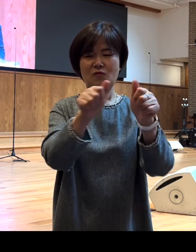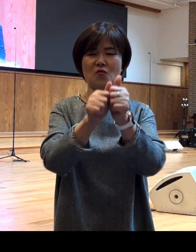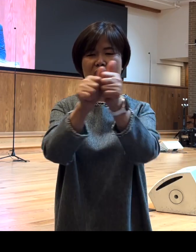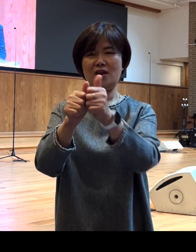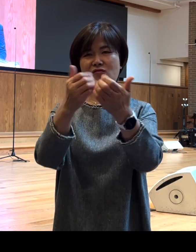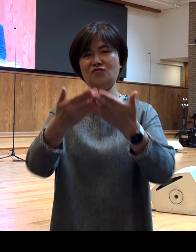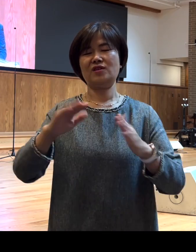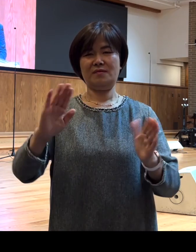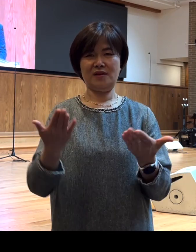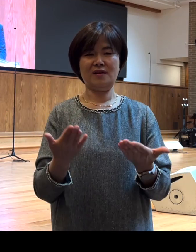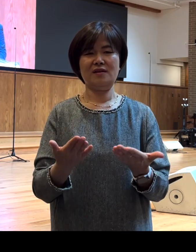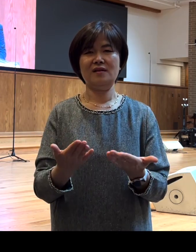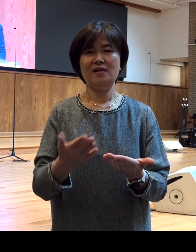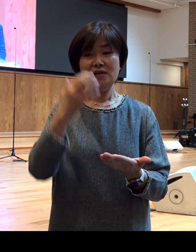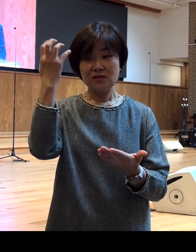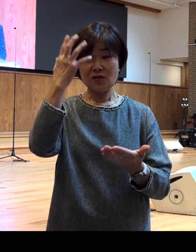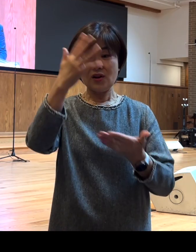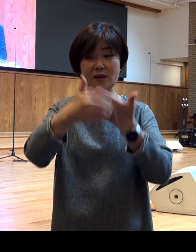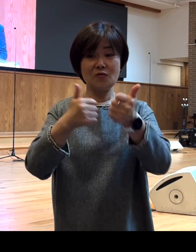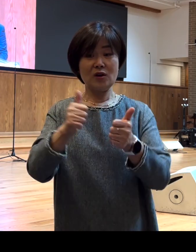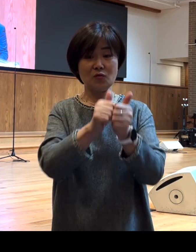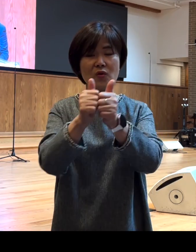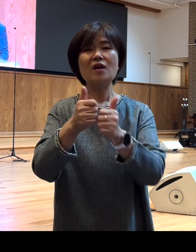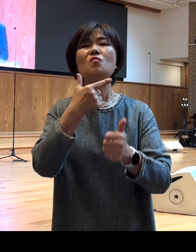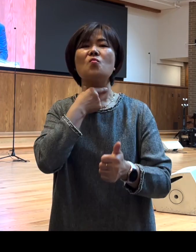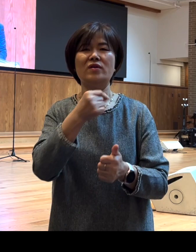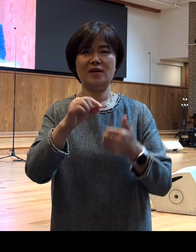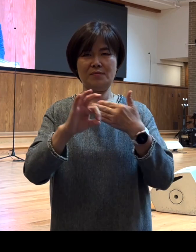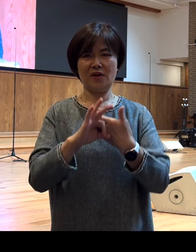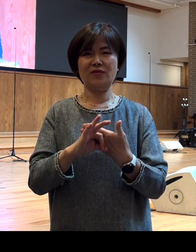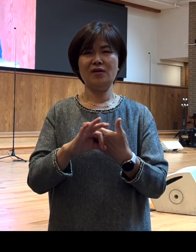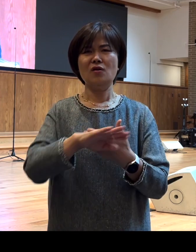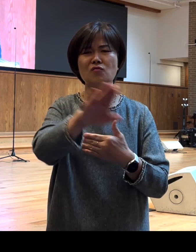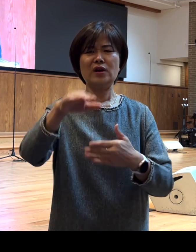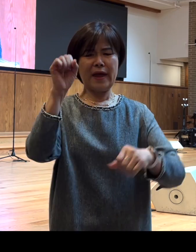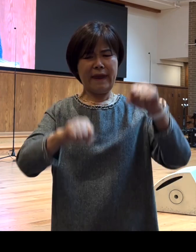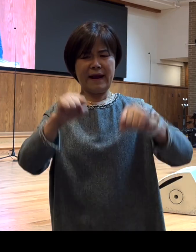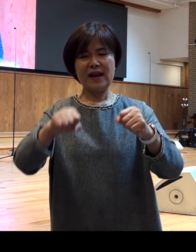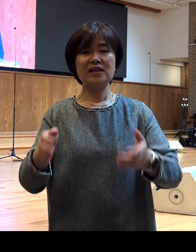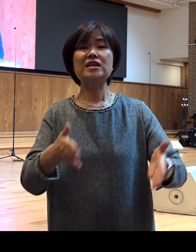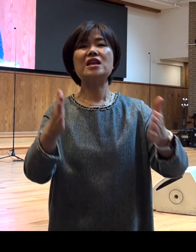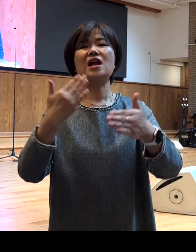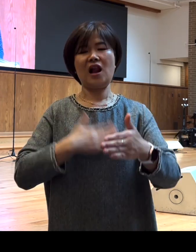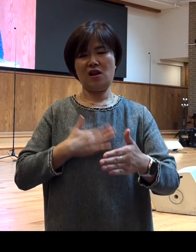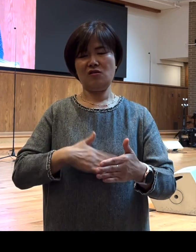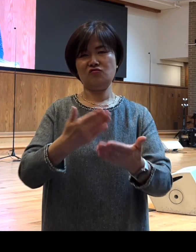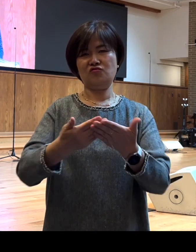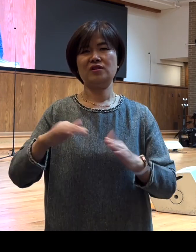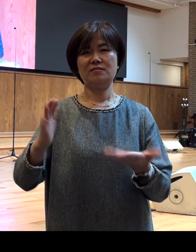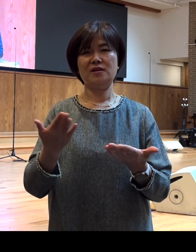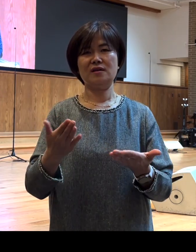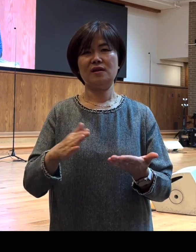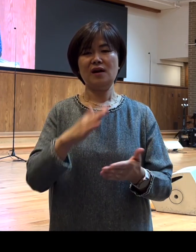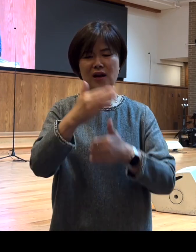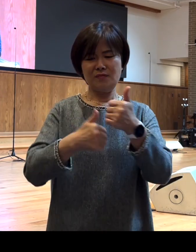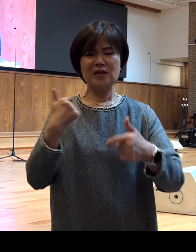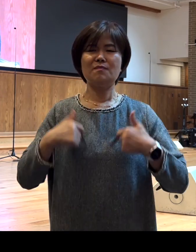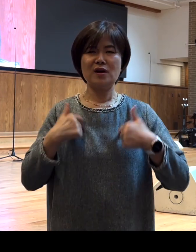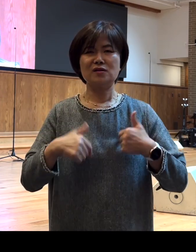그럼 성령 하나님과 동행하고자 하면 우리가 행할 길을 알려주십니다 하나님의 기뻐하시고 선한 뜻이